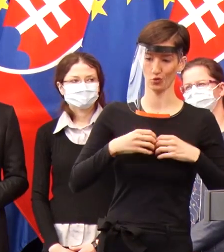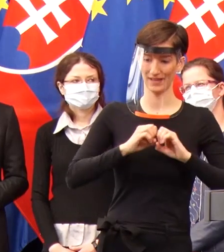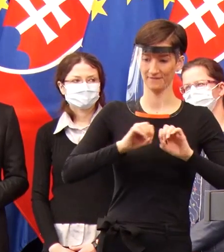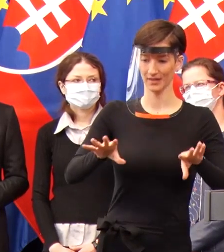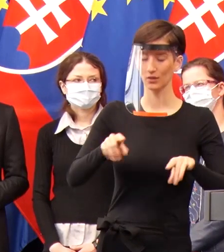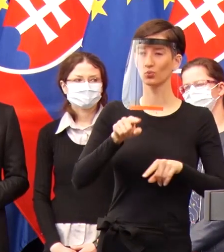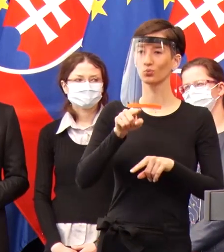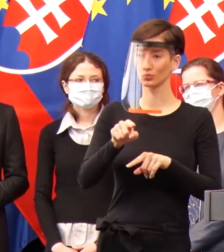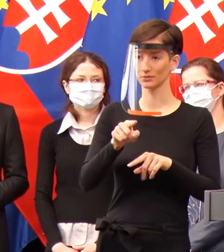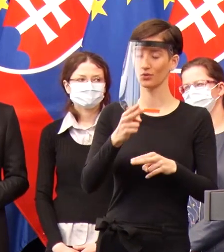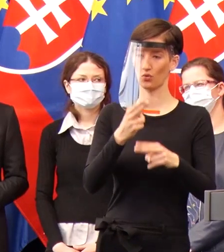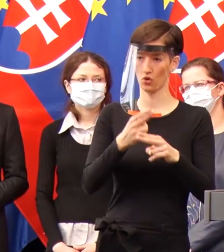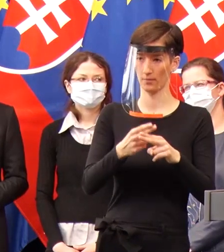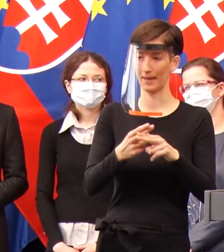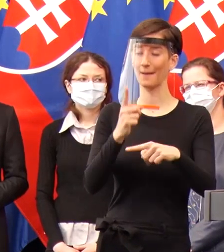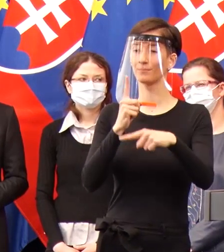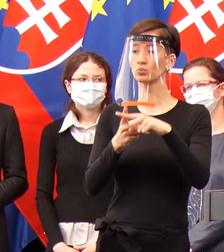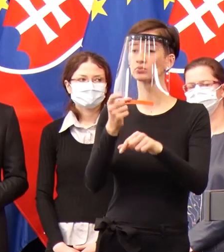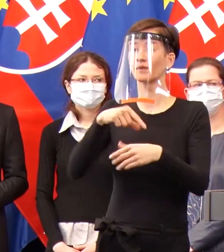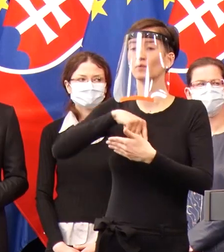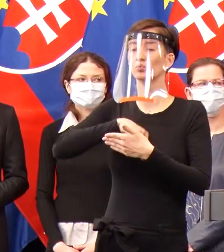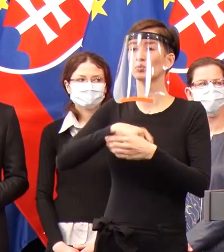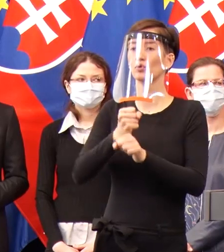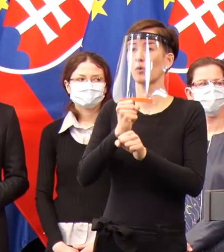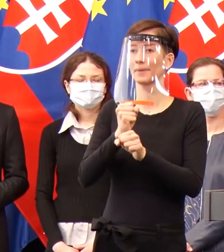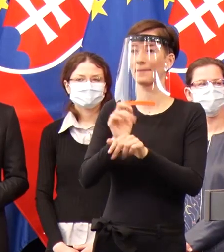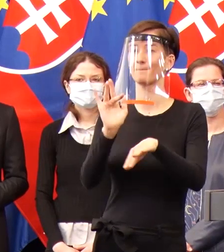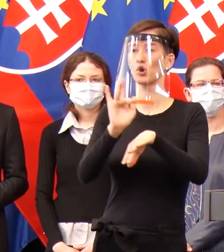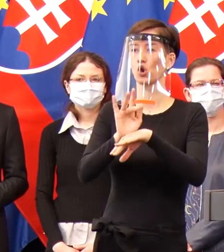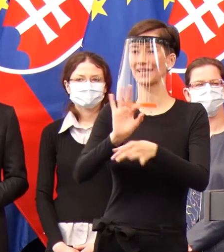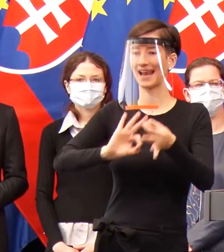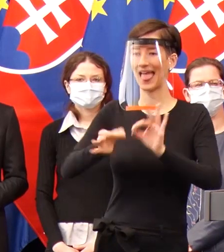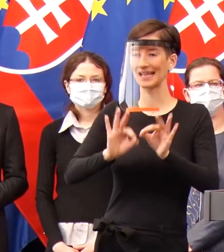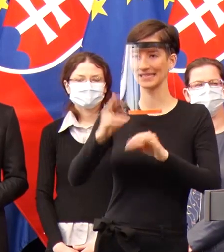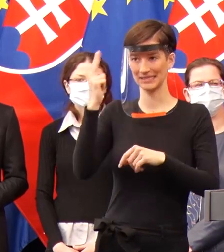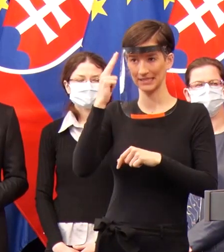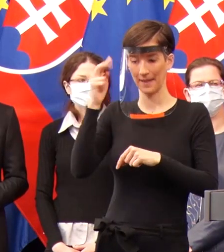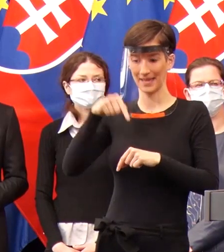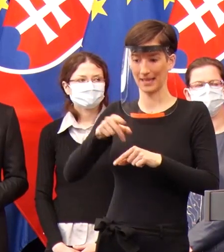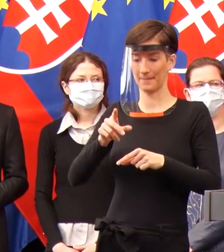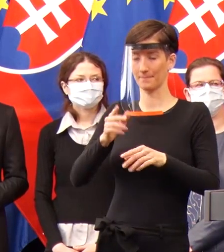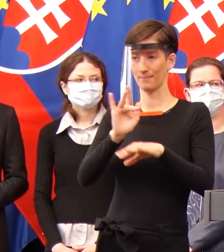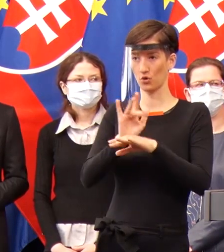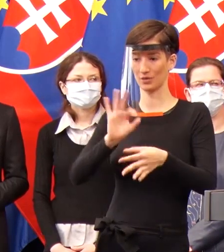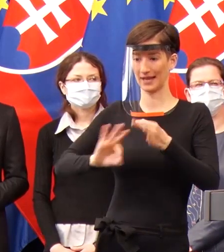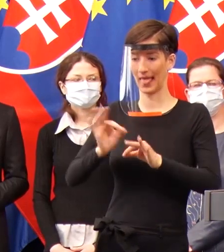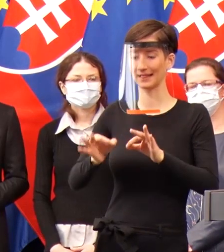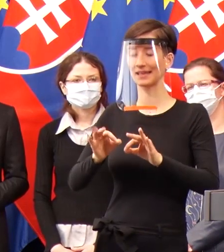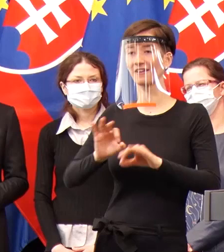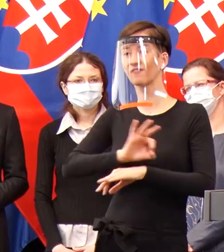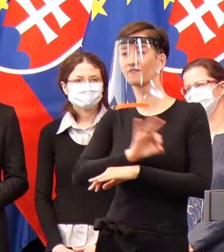ochorenia. Zasa odborná literatúra uvádza, že od piatých po desať dní po